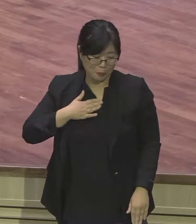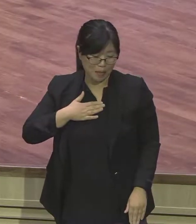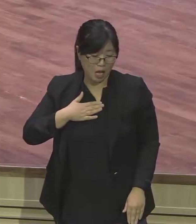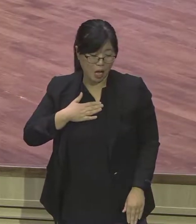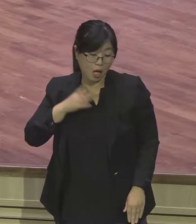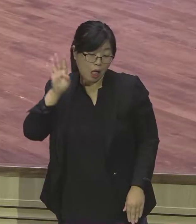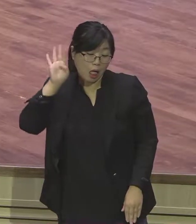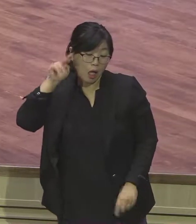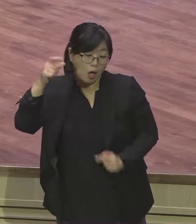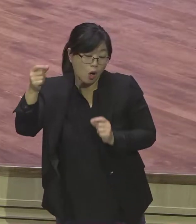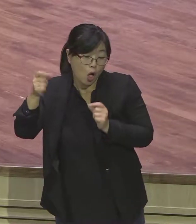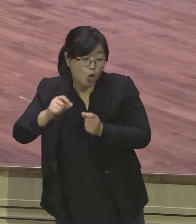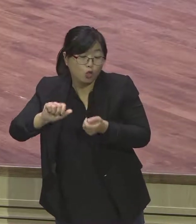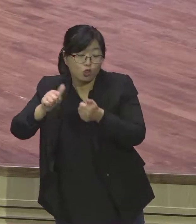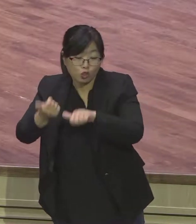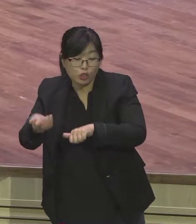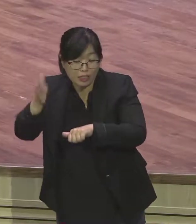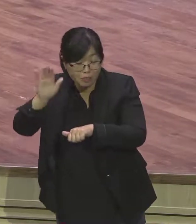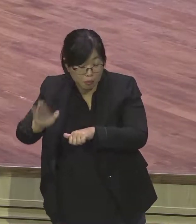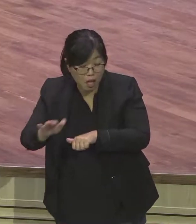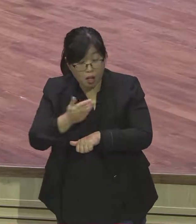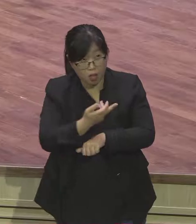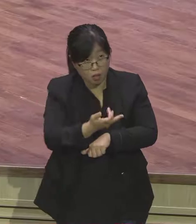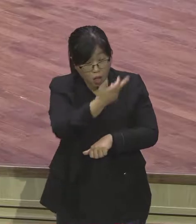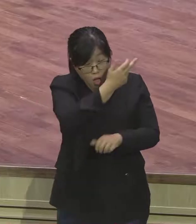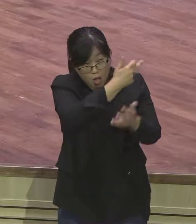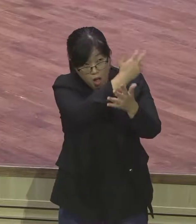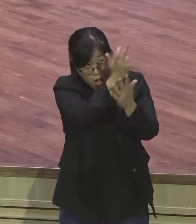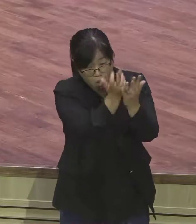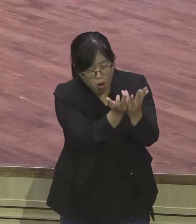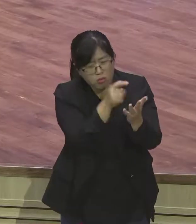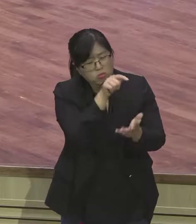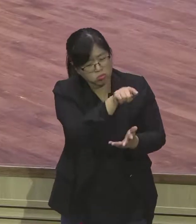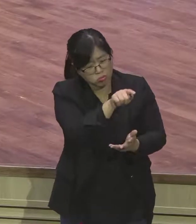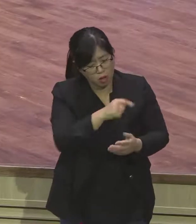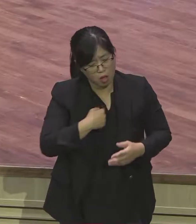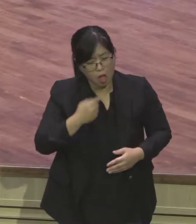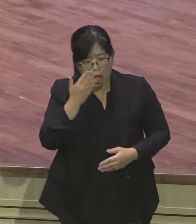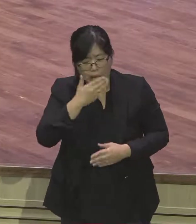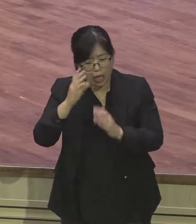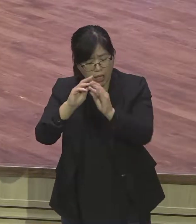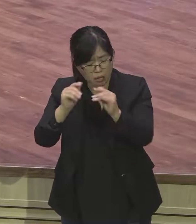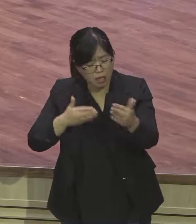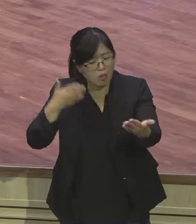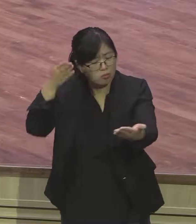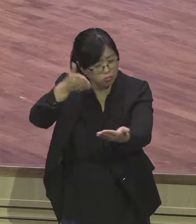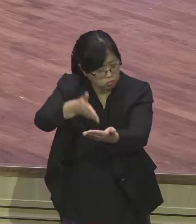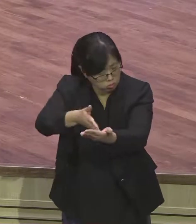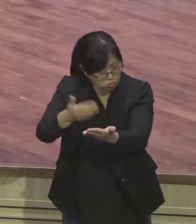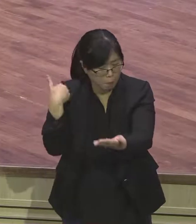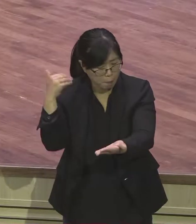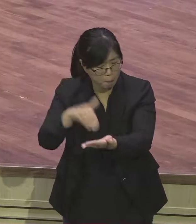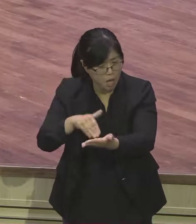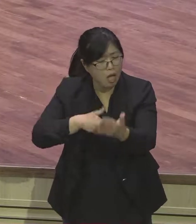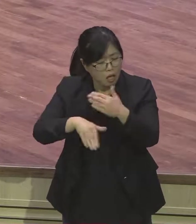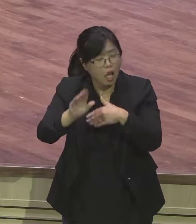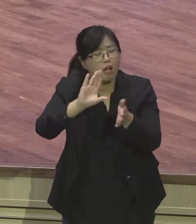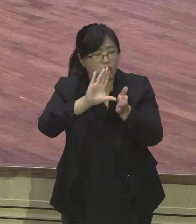다시 그렇게 돌아갈 비전을 가지고 있었다 그래서 자신의 유고를 이스라엘